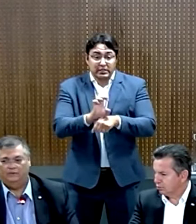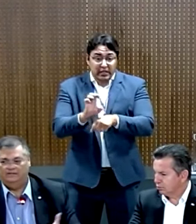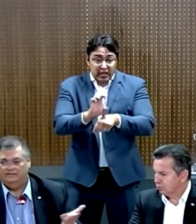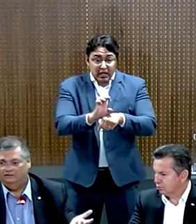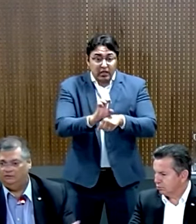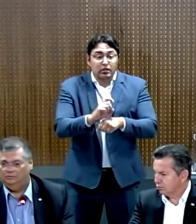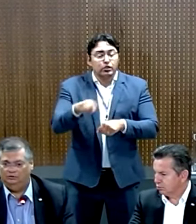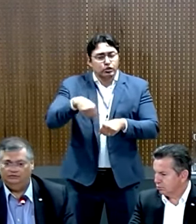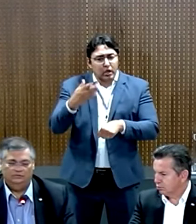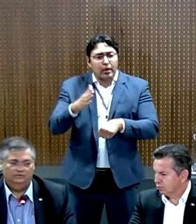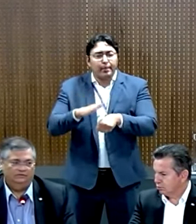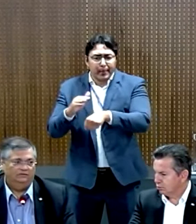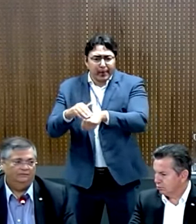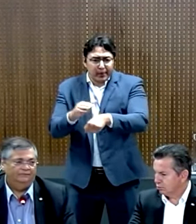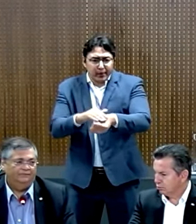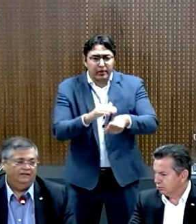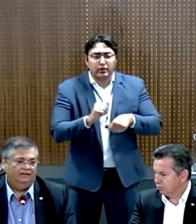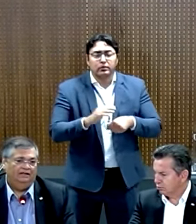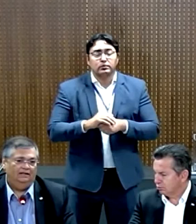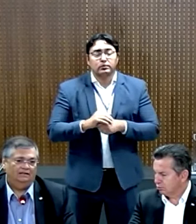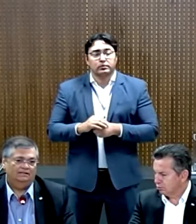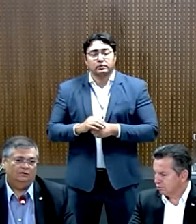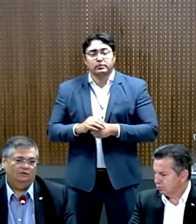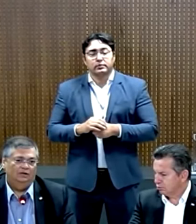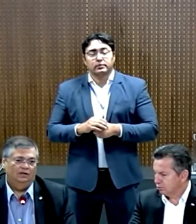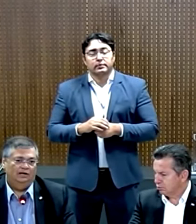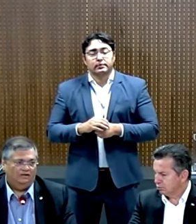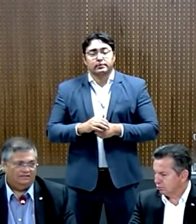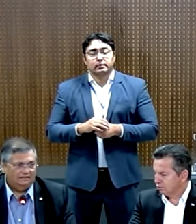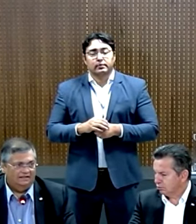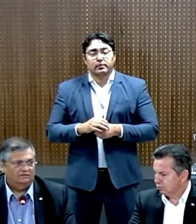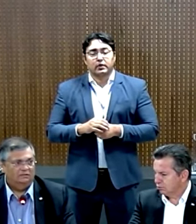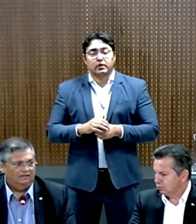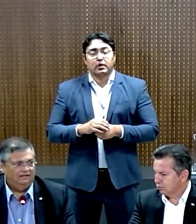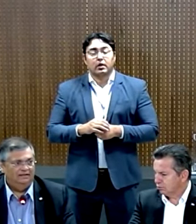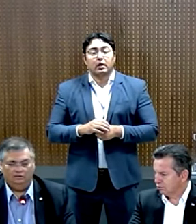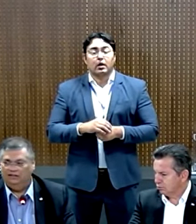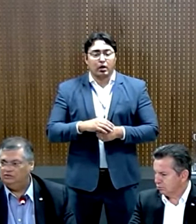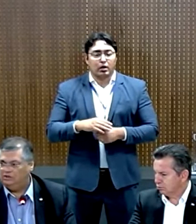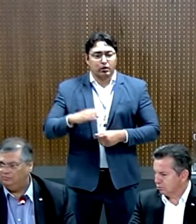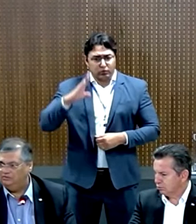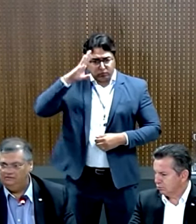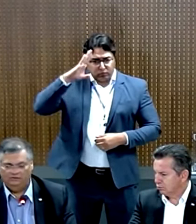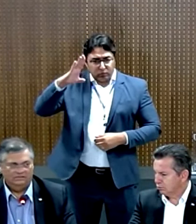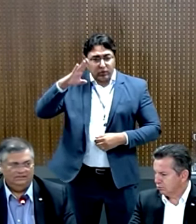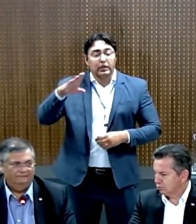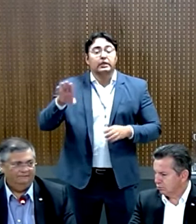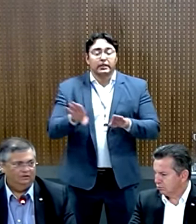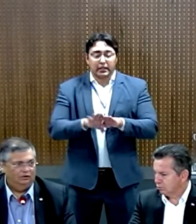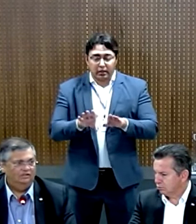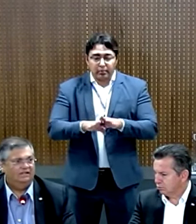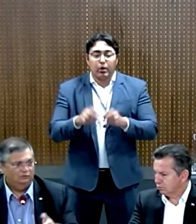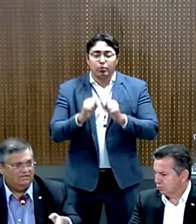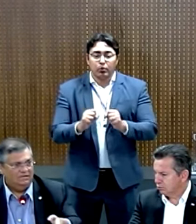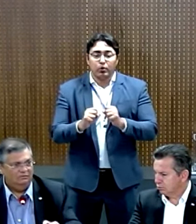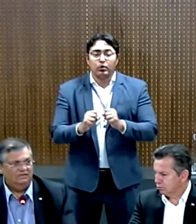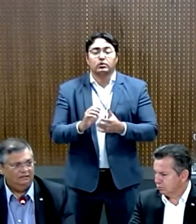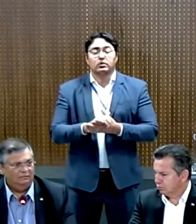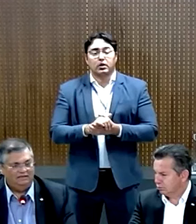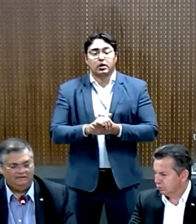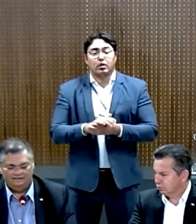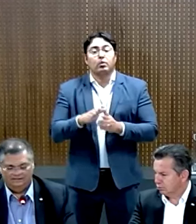chamando outros parceiros, como nós temos feito, em relação ao Exército, Marinha Aeronáutica, é possível, sim, nós